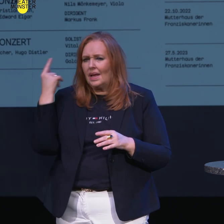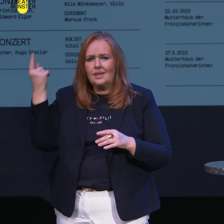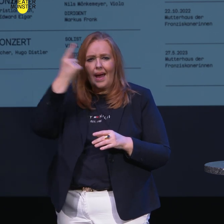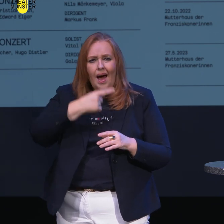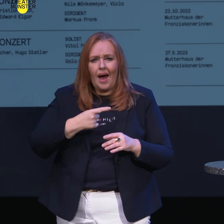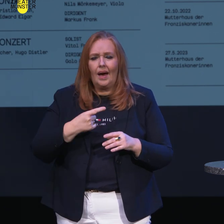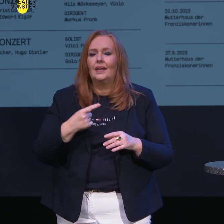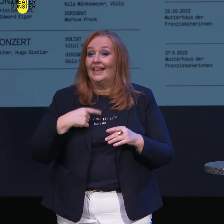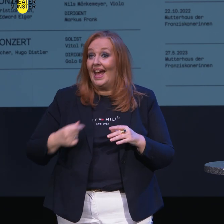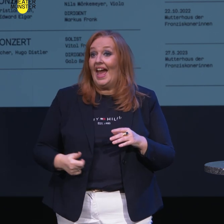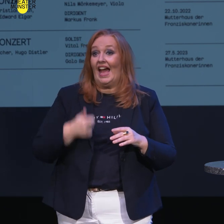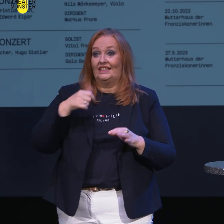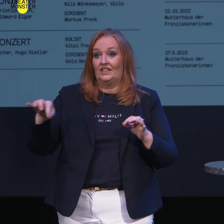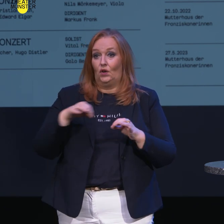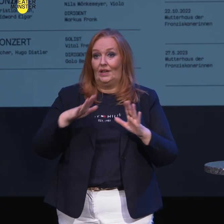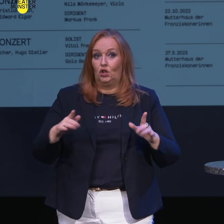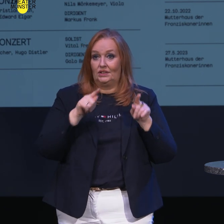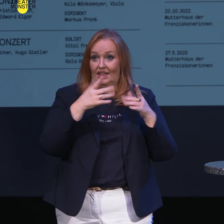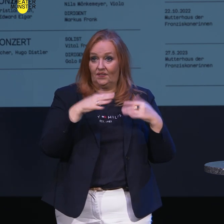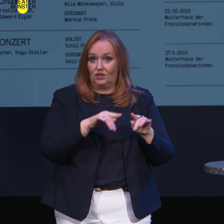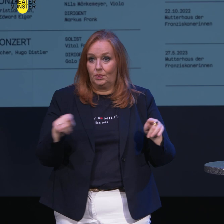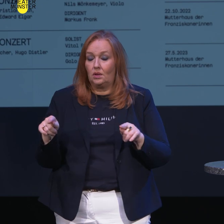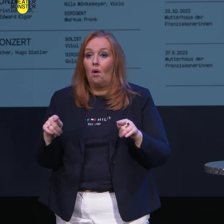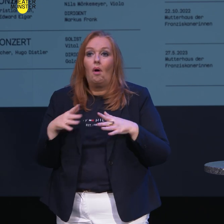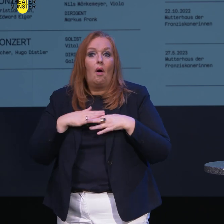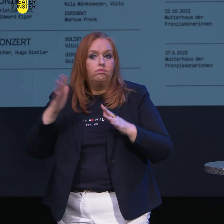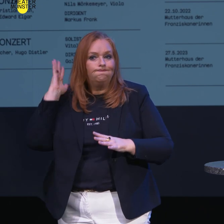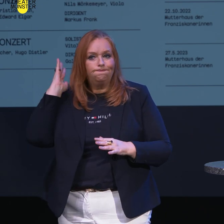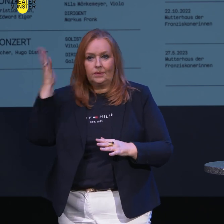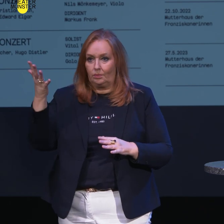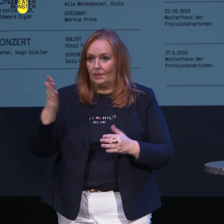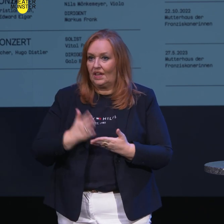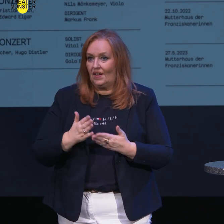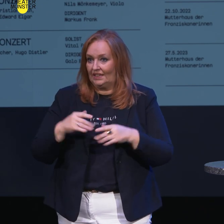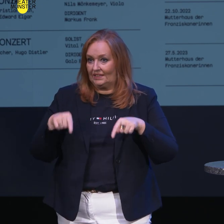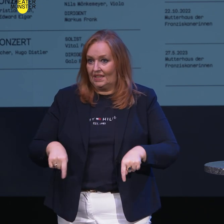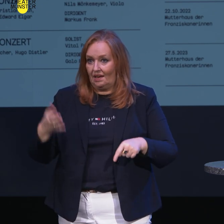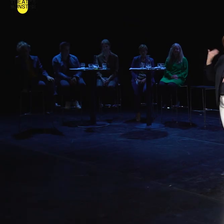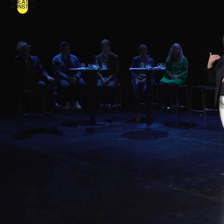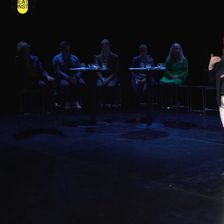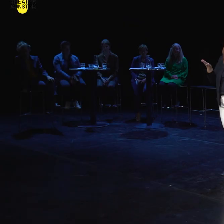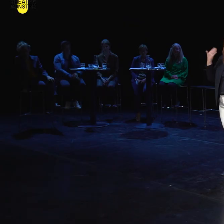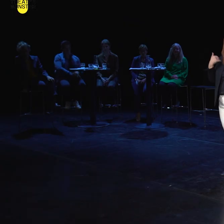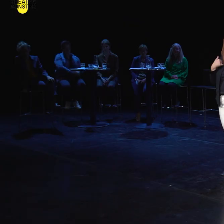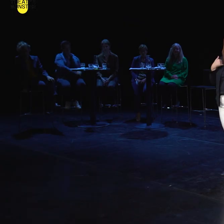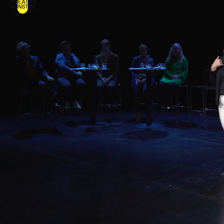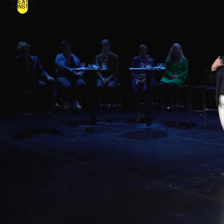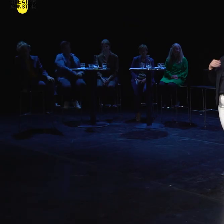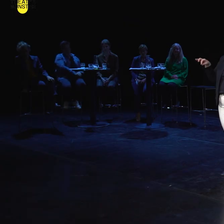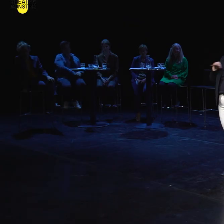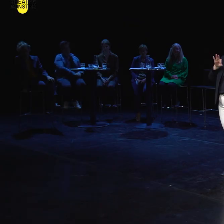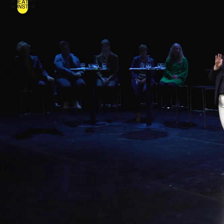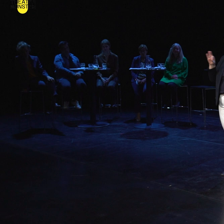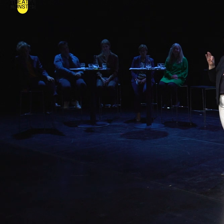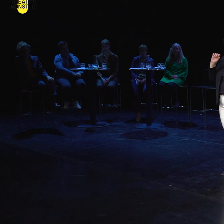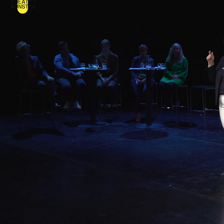das erste Violinkonzert von ihm gespielt, übrigens mit sehr großem Erfolg hier. Damals habe ich den Geiger Friedemann